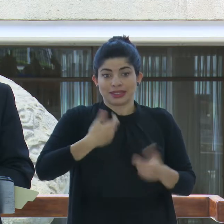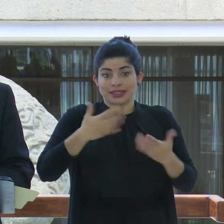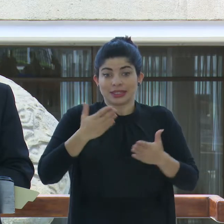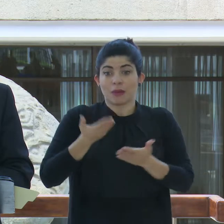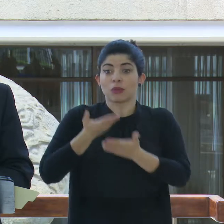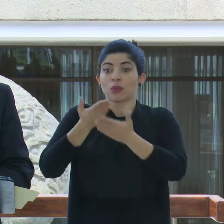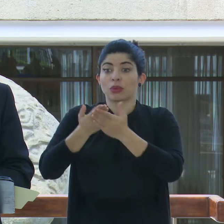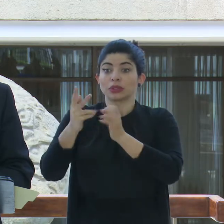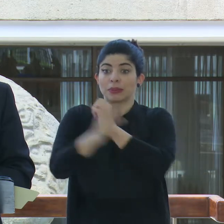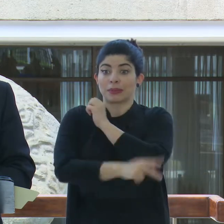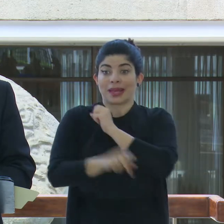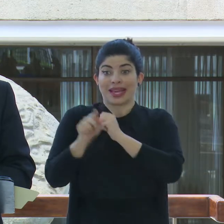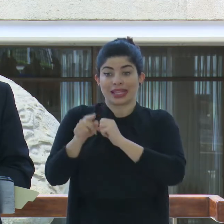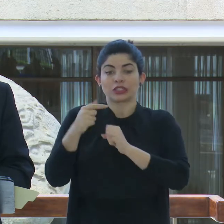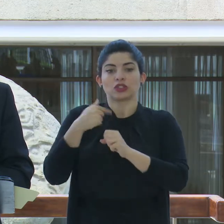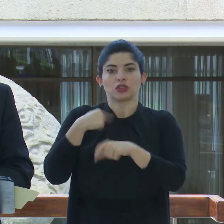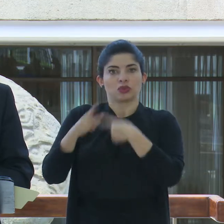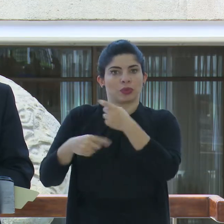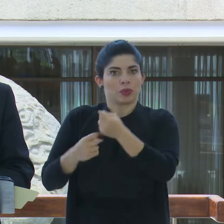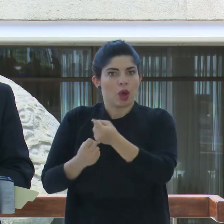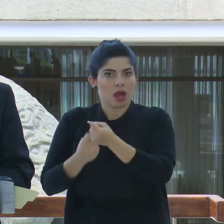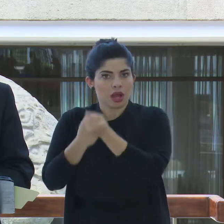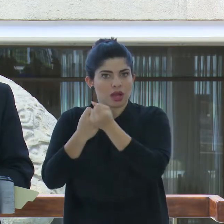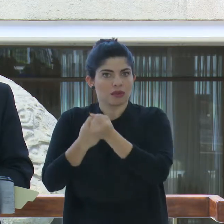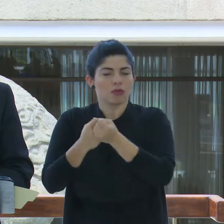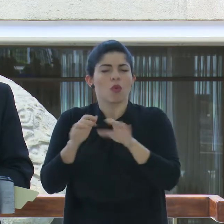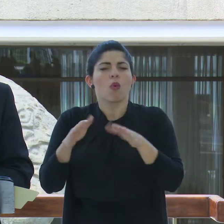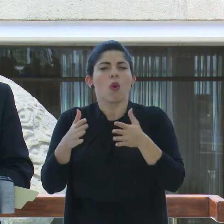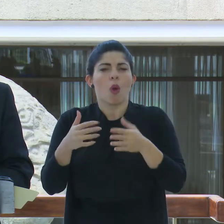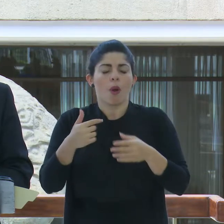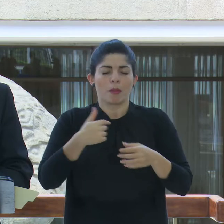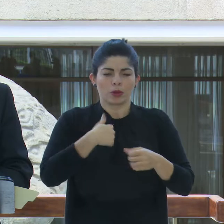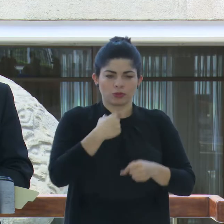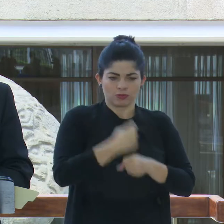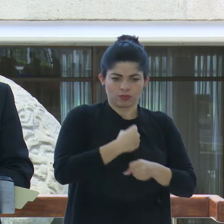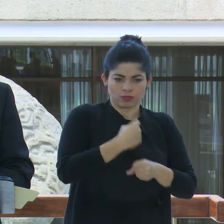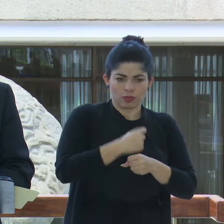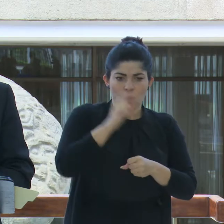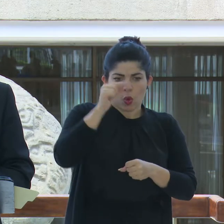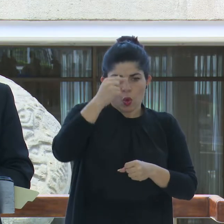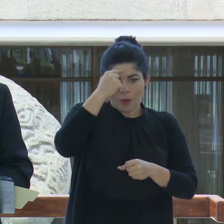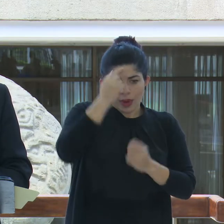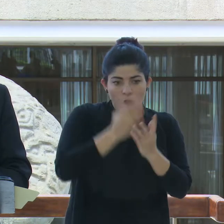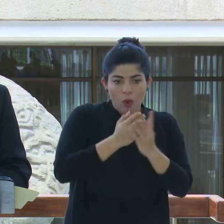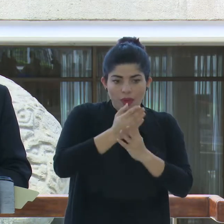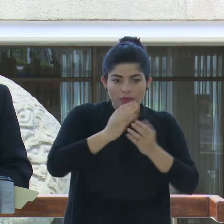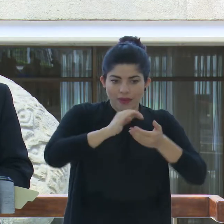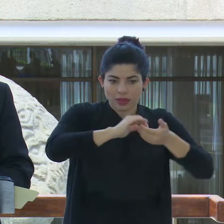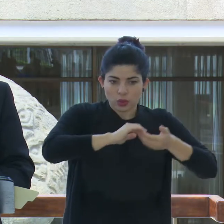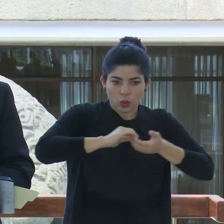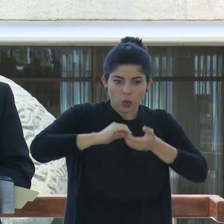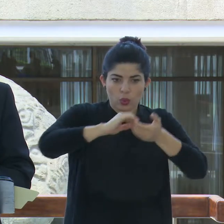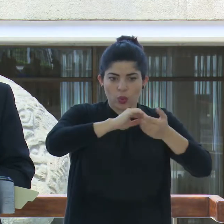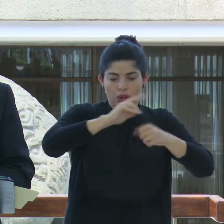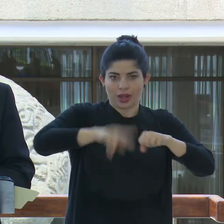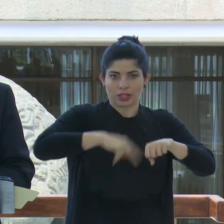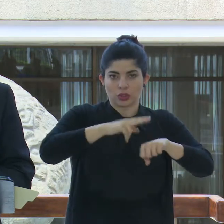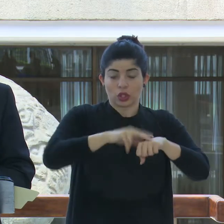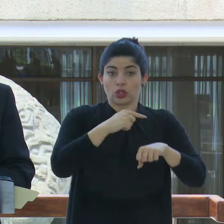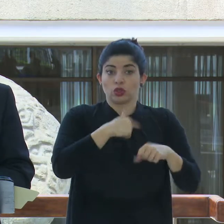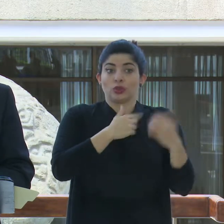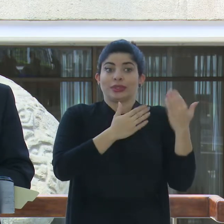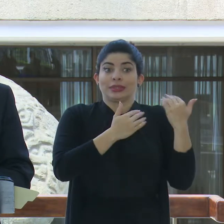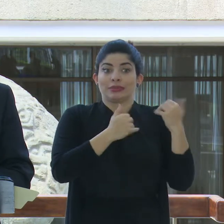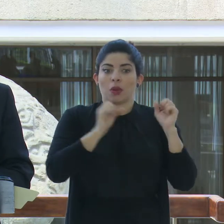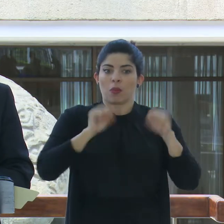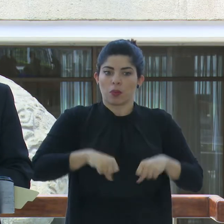al país desde el ejercicio de un gobierno de unidad nacional. Espero hacerlo